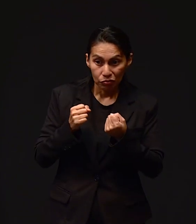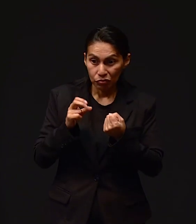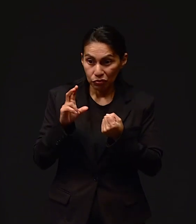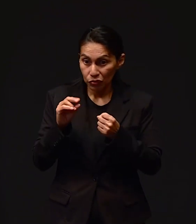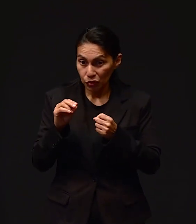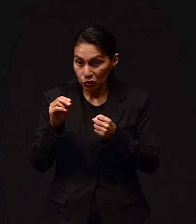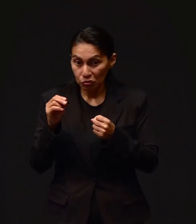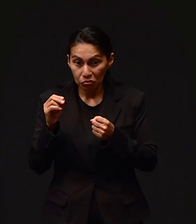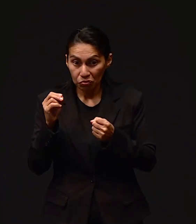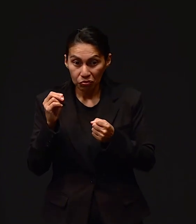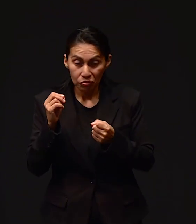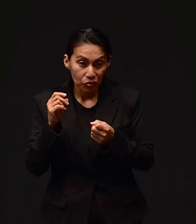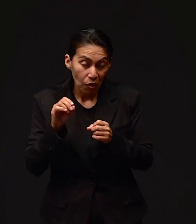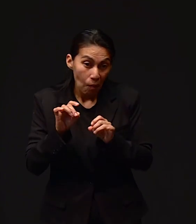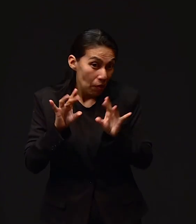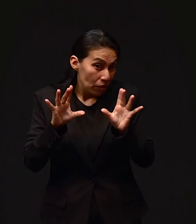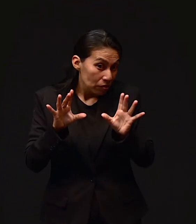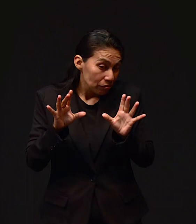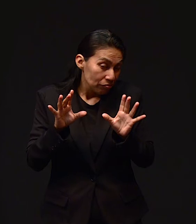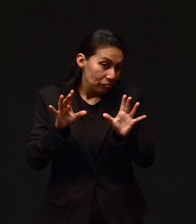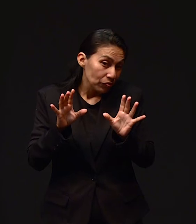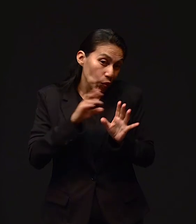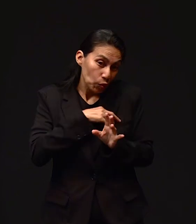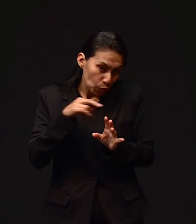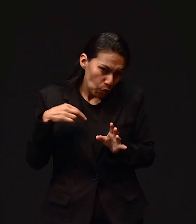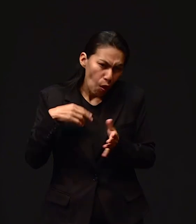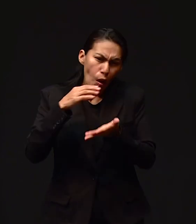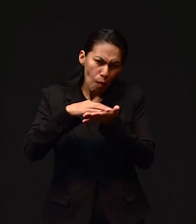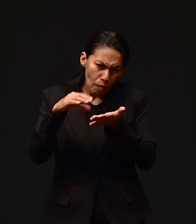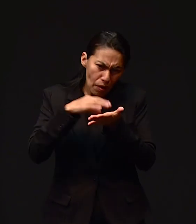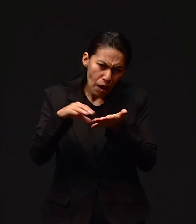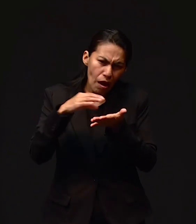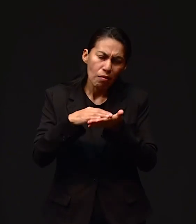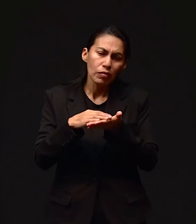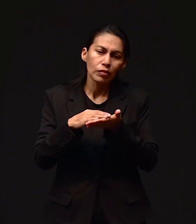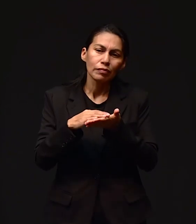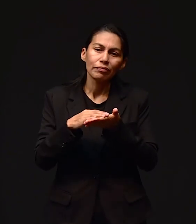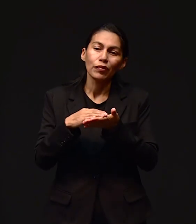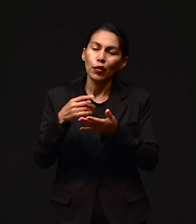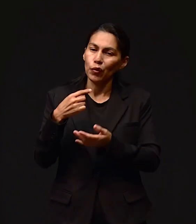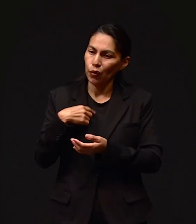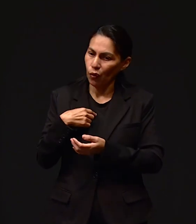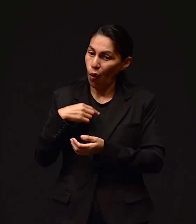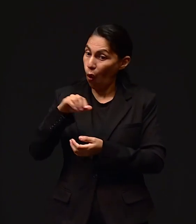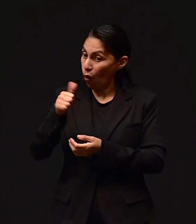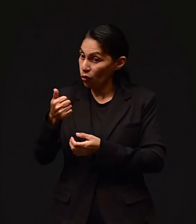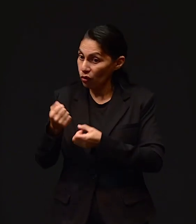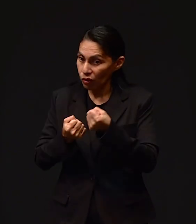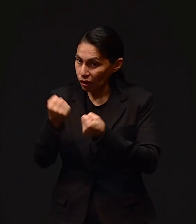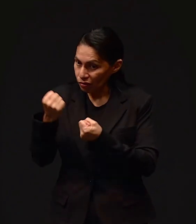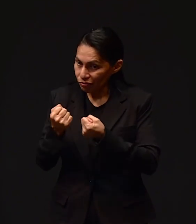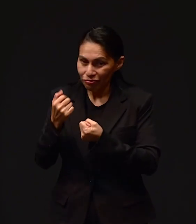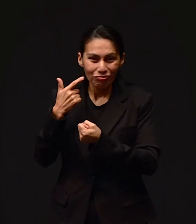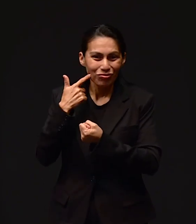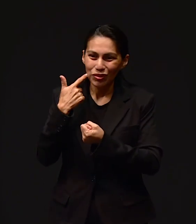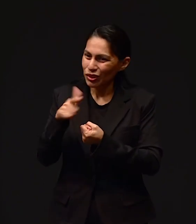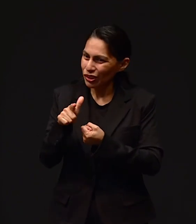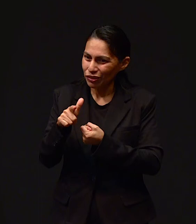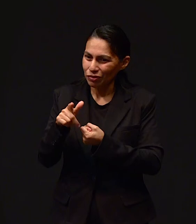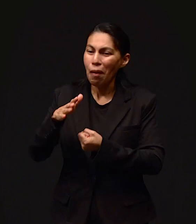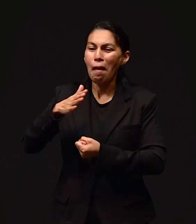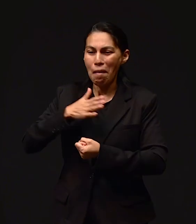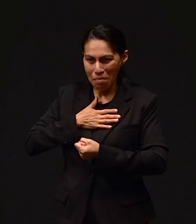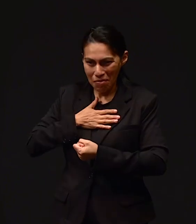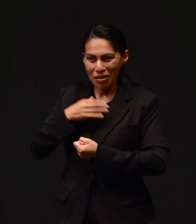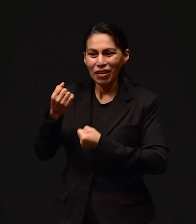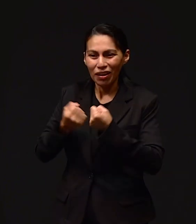tenemos que hacer algo, me dice. Lo compramos un, ya me dijo mi hermano que le consigue. Dije, yo no quiero otro carro, yo quiero mi carro.